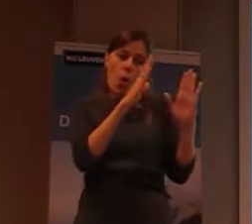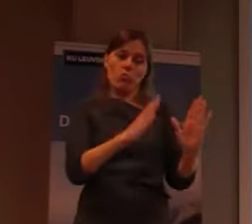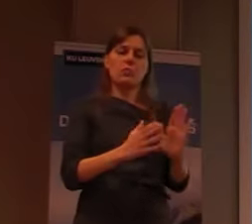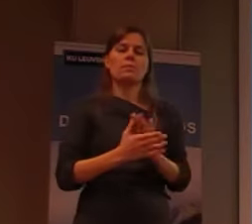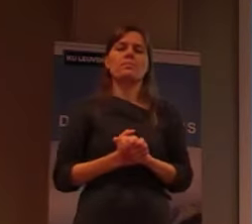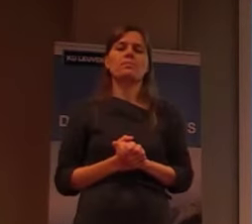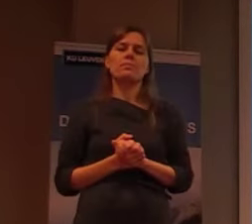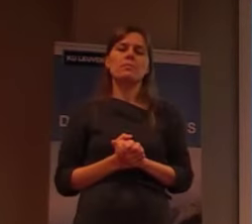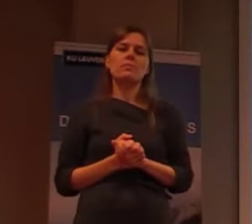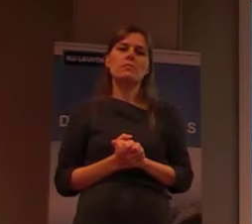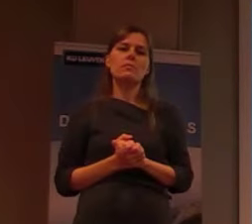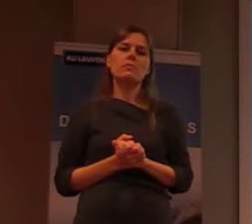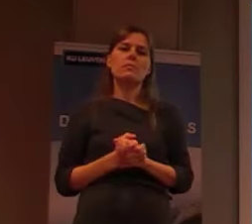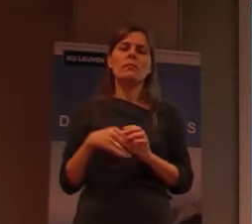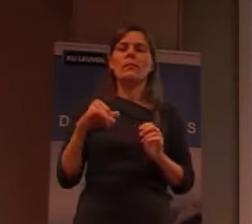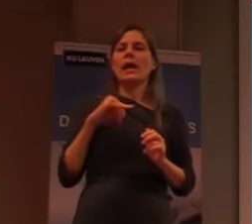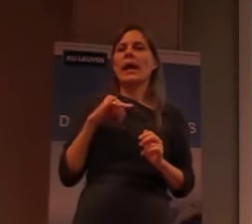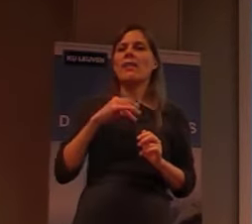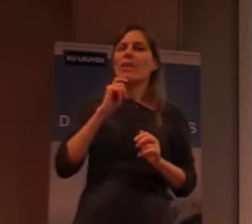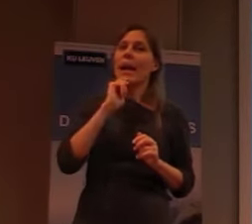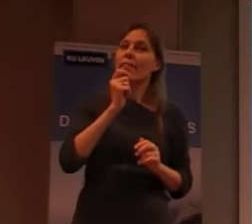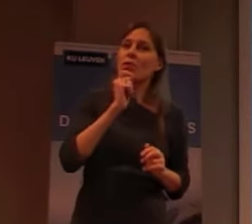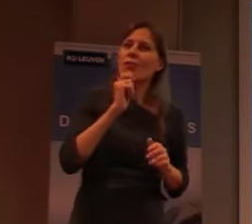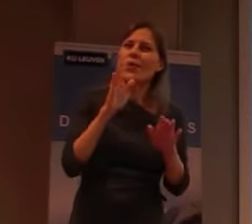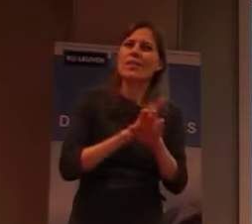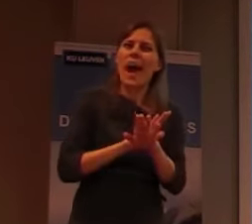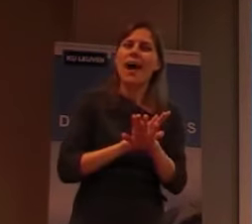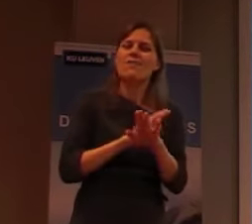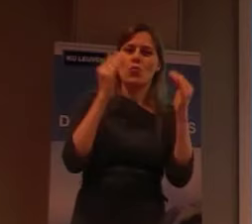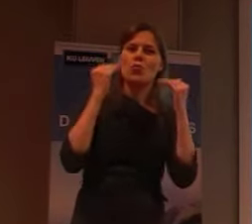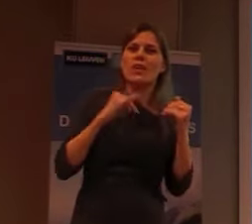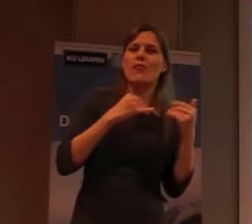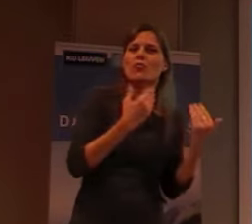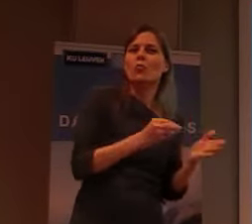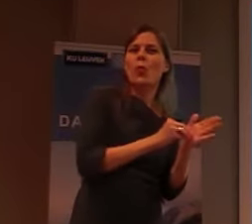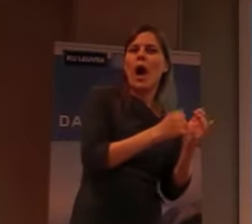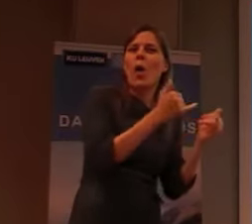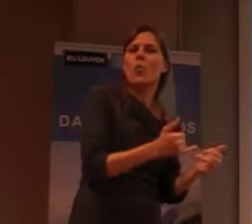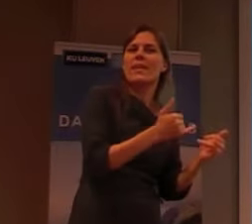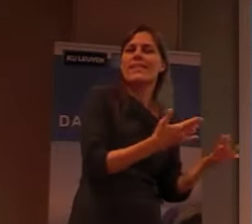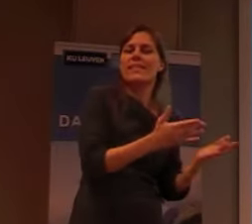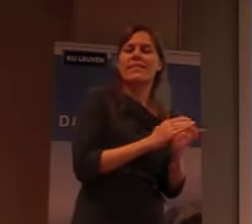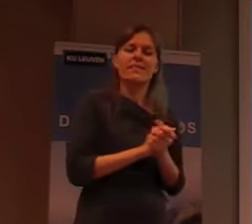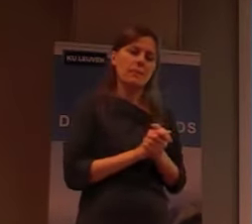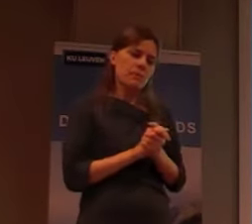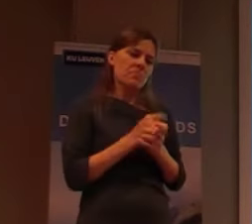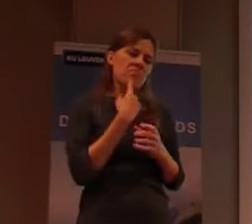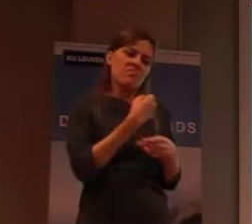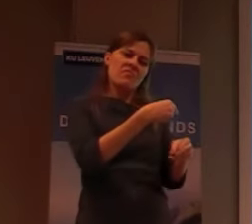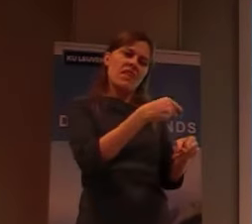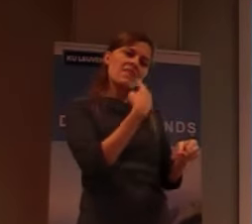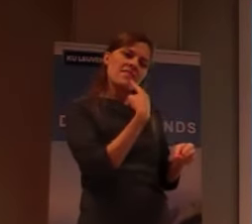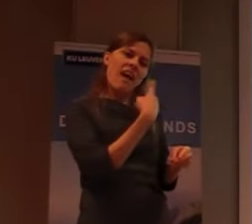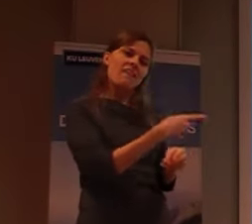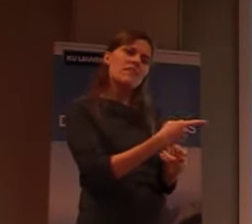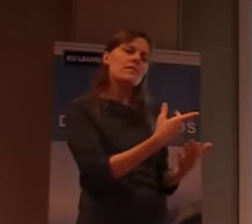Als ik een interview gehad, eigenlijk met, met die zusters, die daar nu nog zijn, die zeggen, ja, eigenlijk heeft, de kerk, en